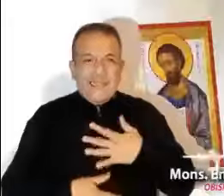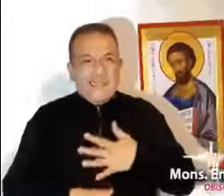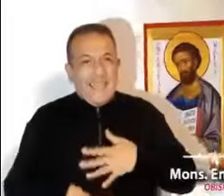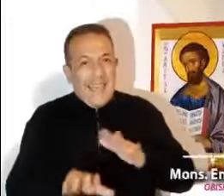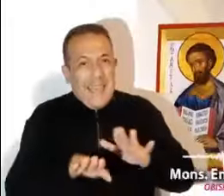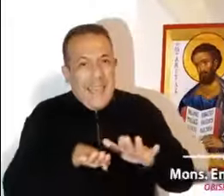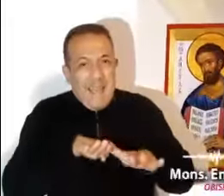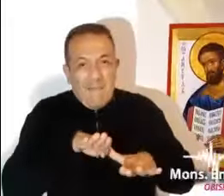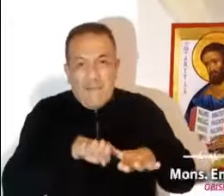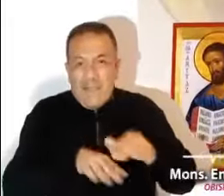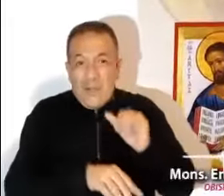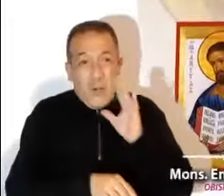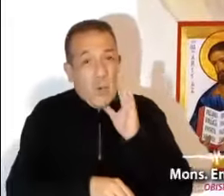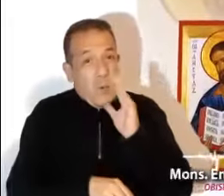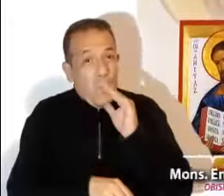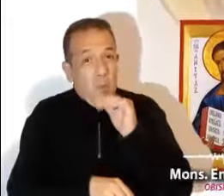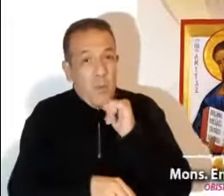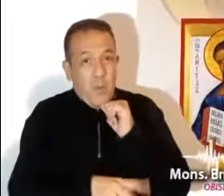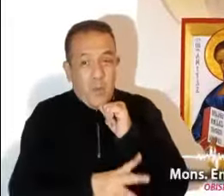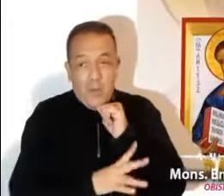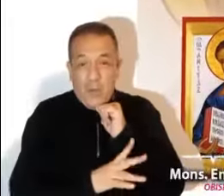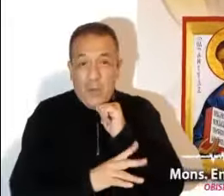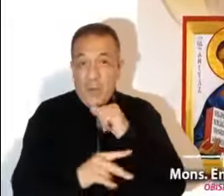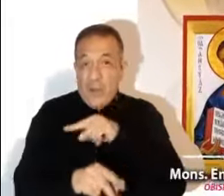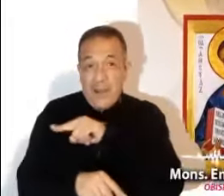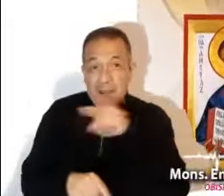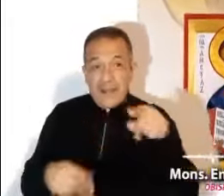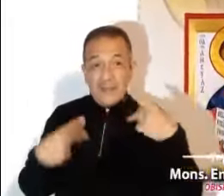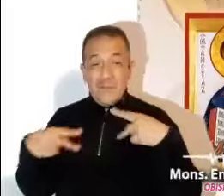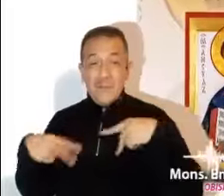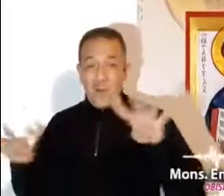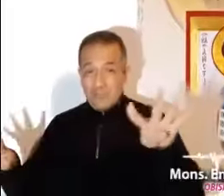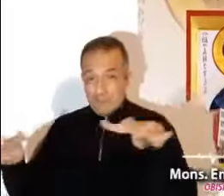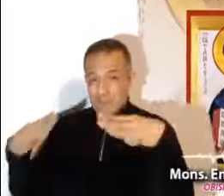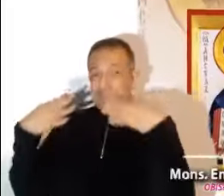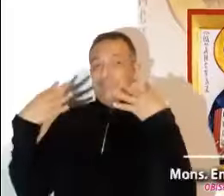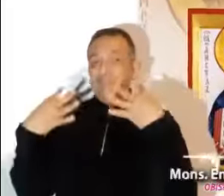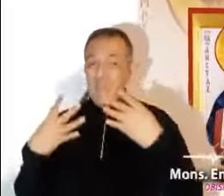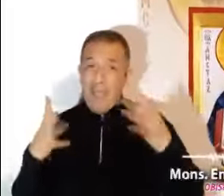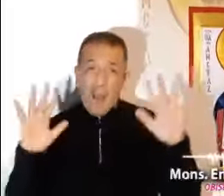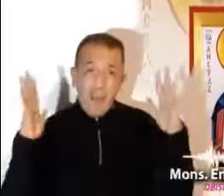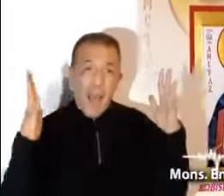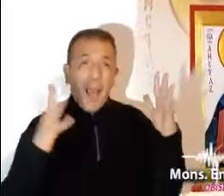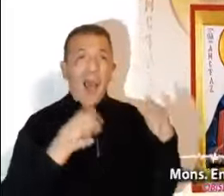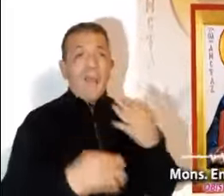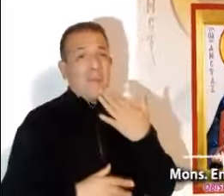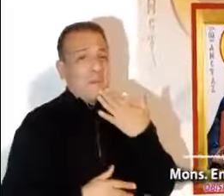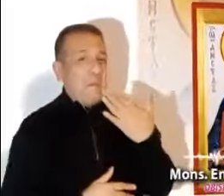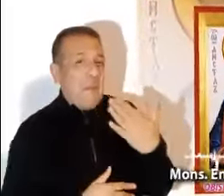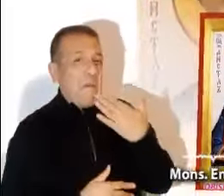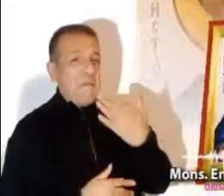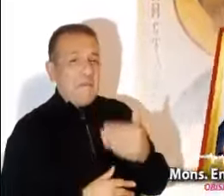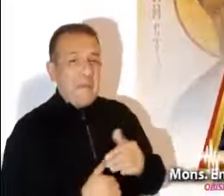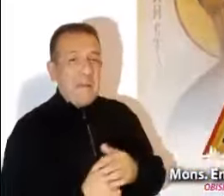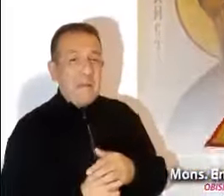caminar, casi en el anonimato, sin que nadie les reconozca sus logros y sus esfuerzos.